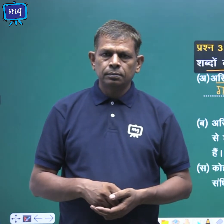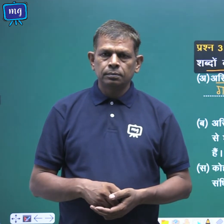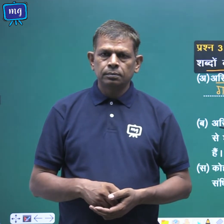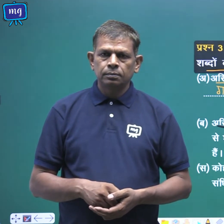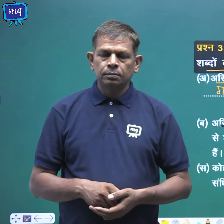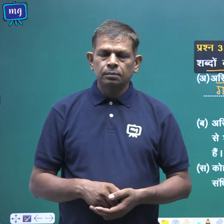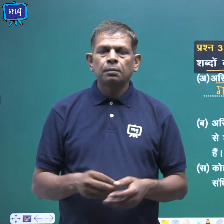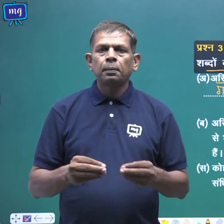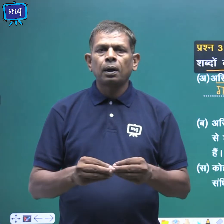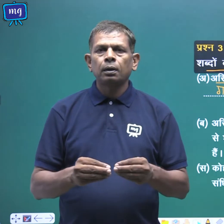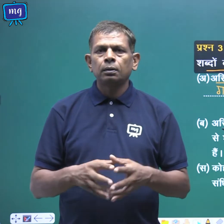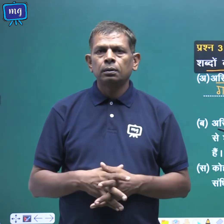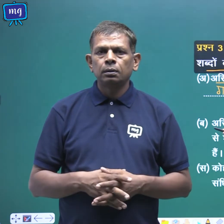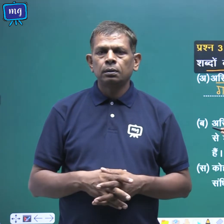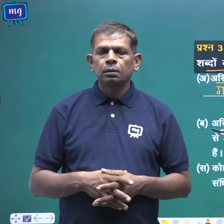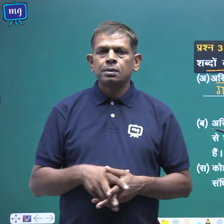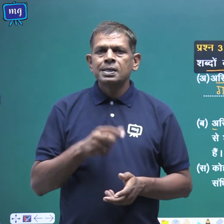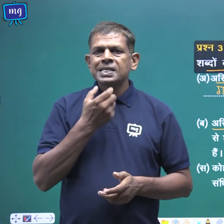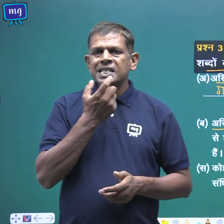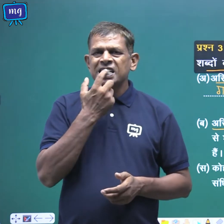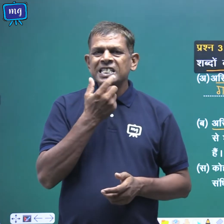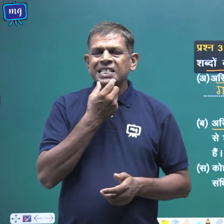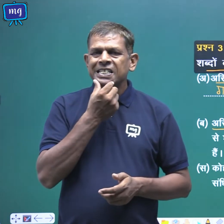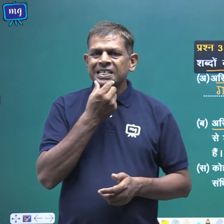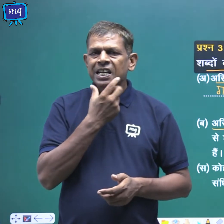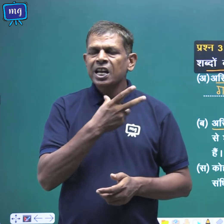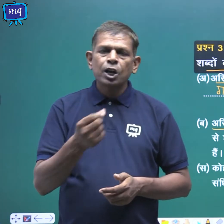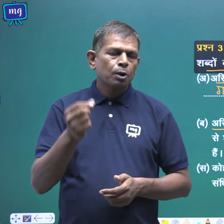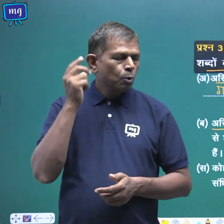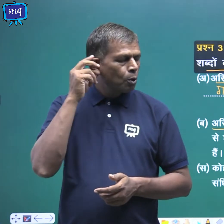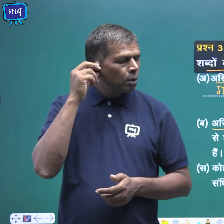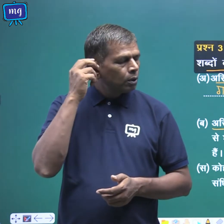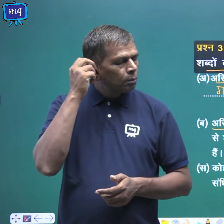ब अस्थियां एवं उपास्थी